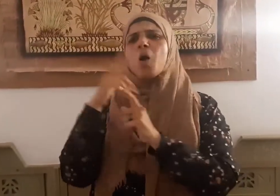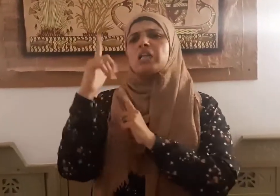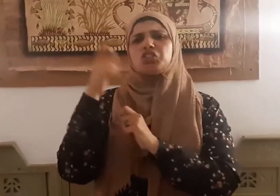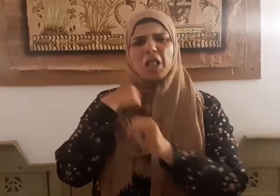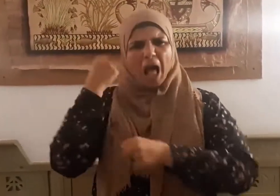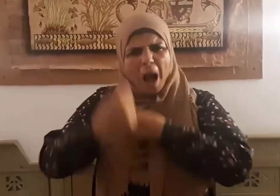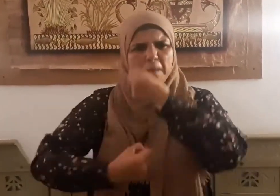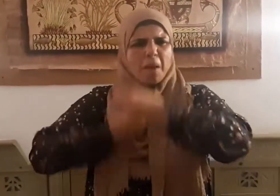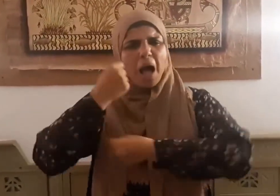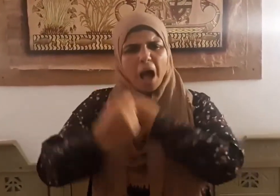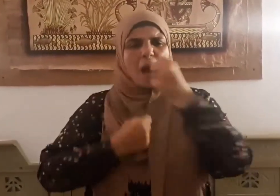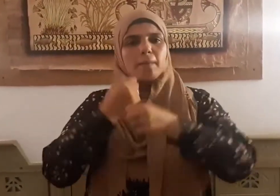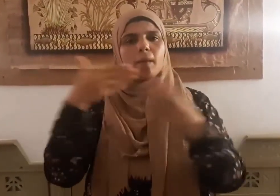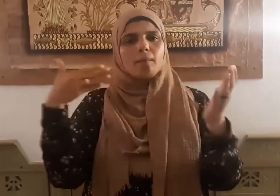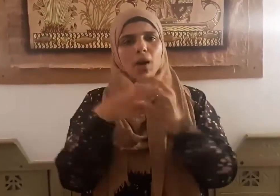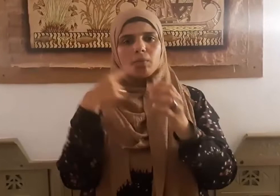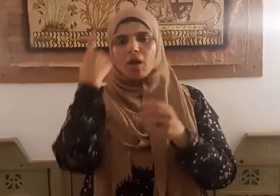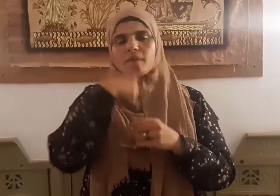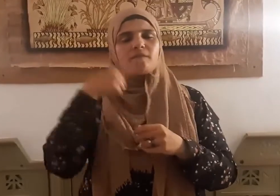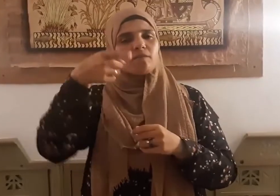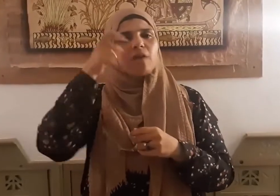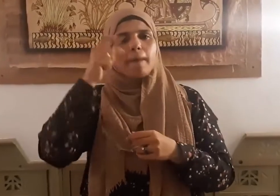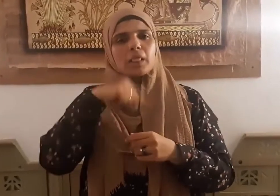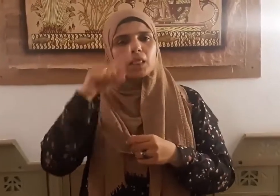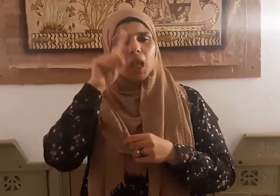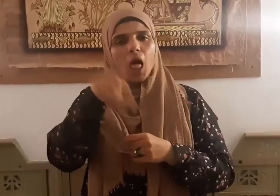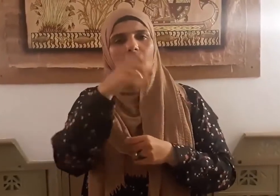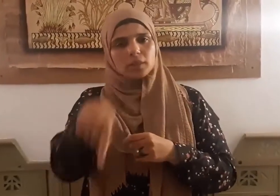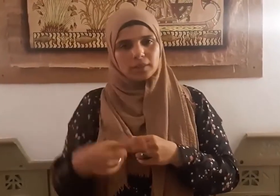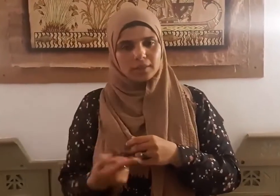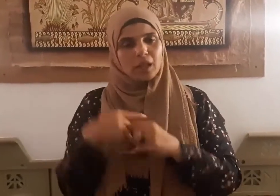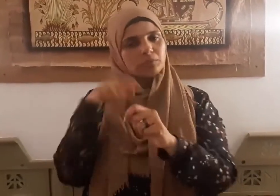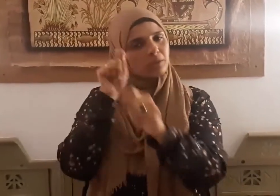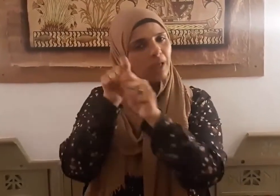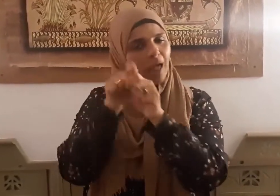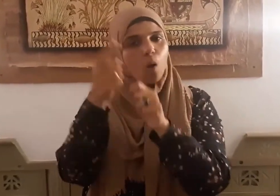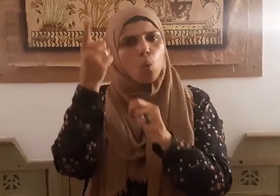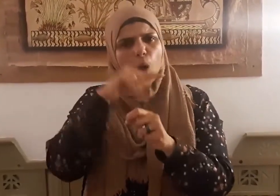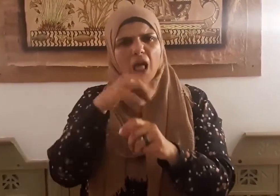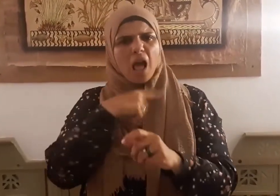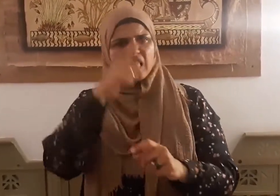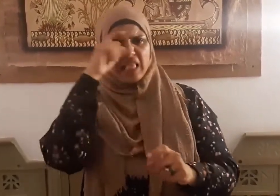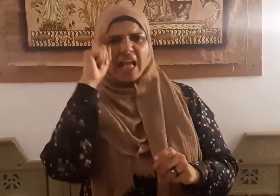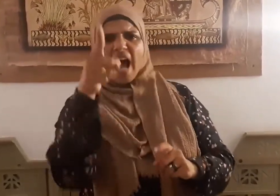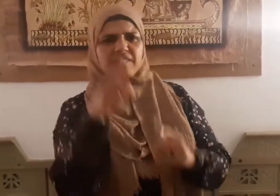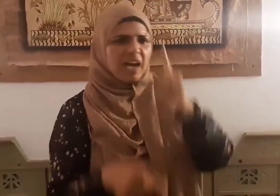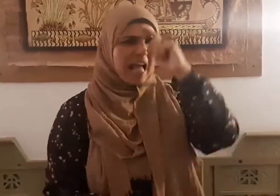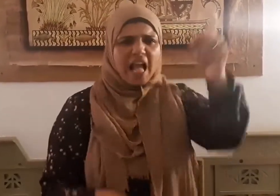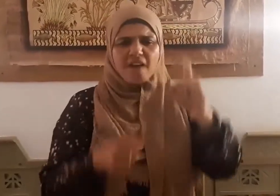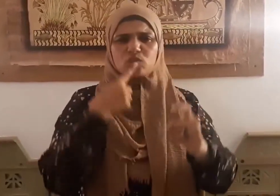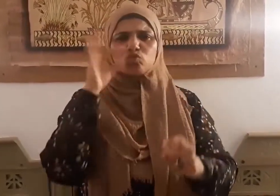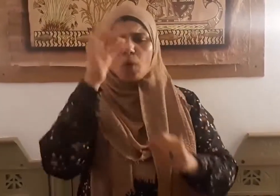مع سوء الفهم للدين والإسراف في التكفير وحمل السلاح